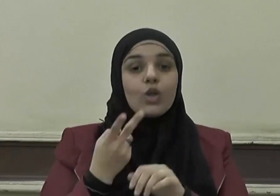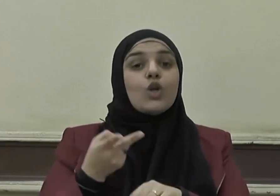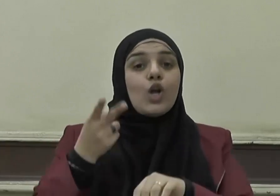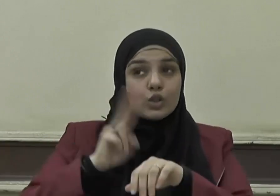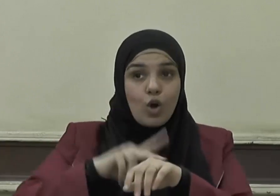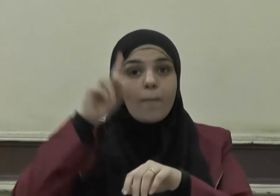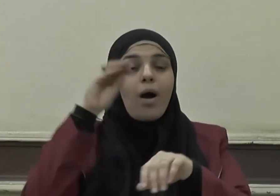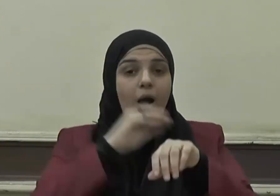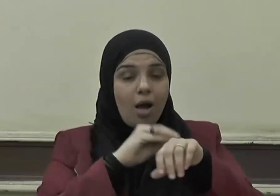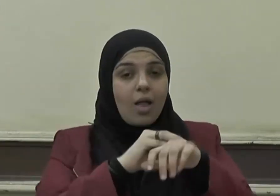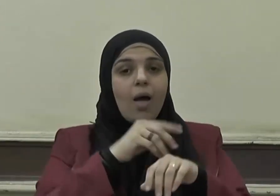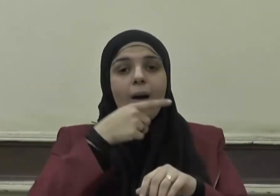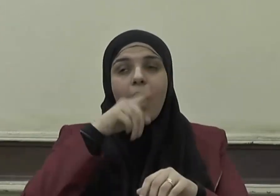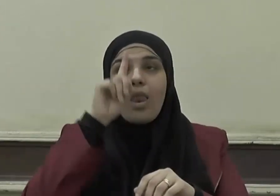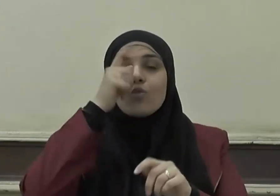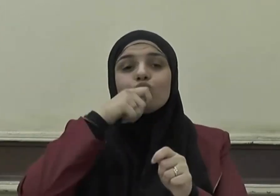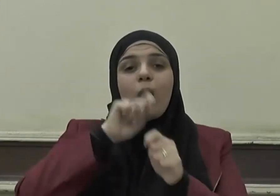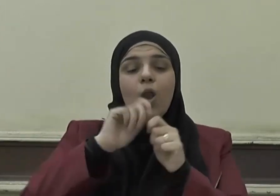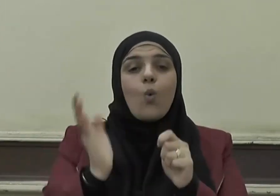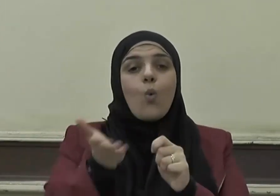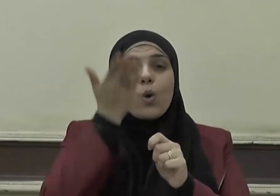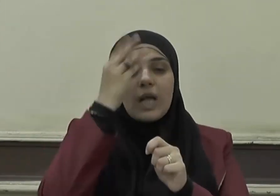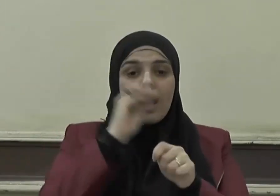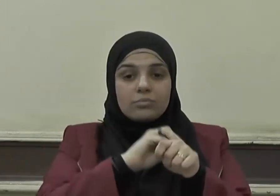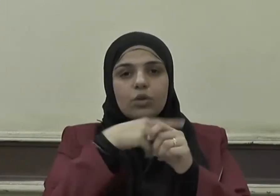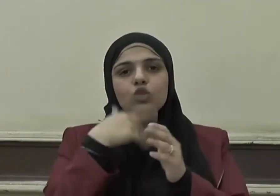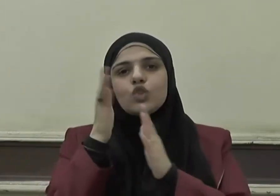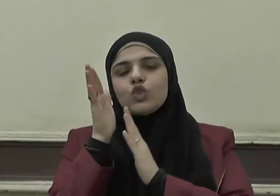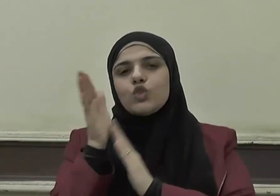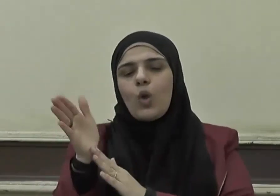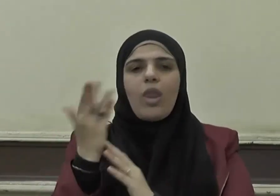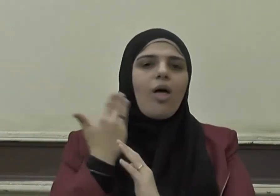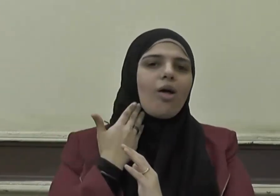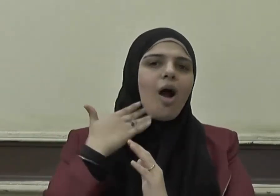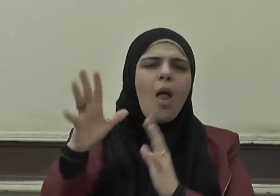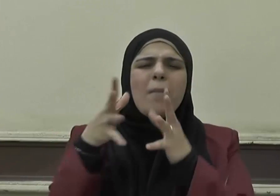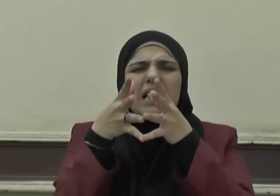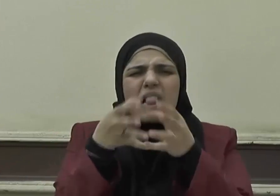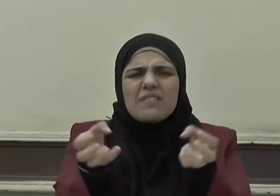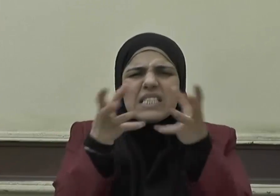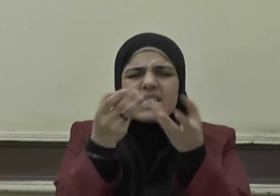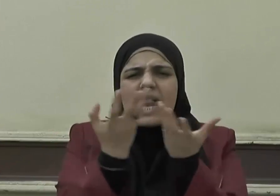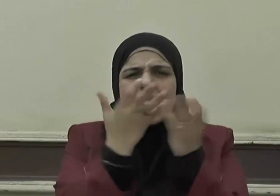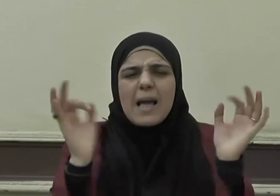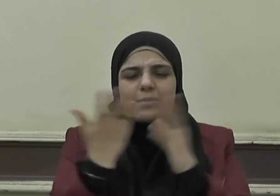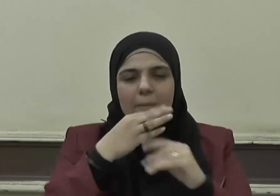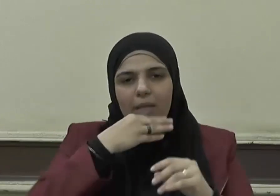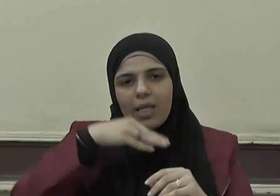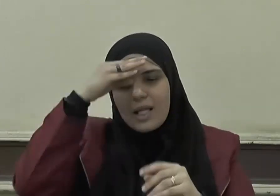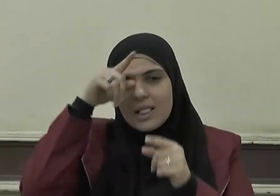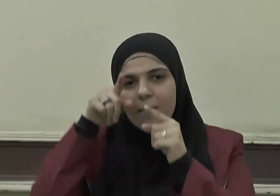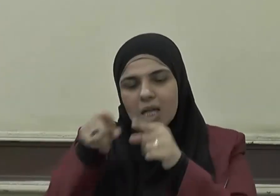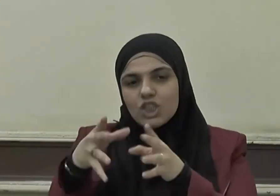أوحى الله عز وجل إليه السنة المشرفة مفصلة للكتاب وشارحة له